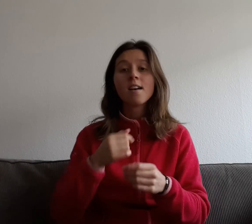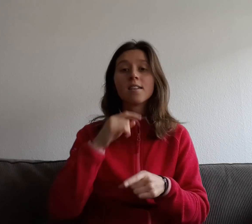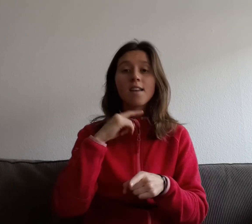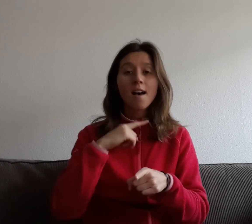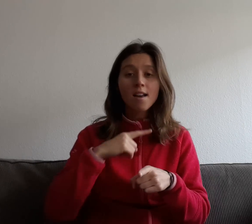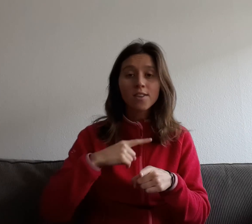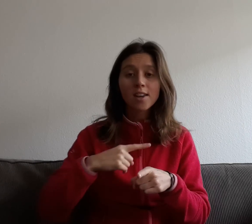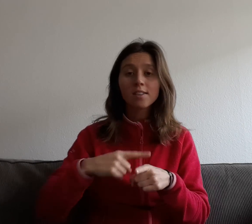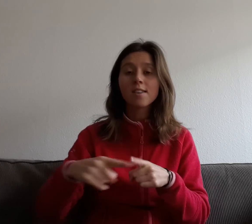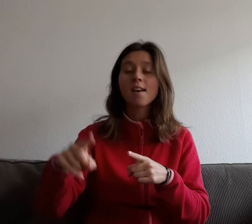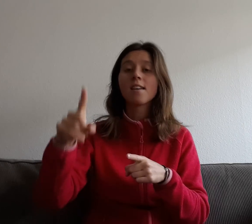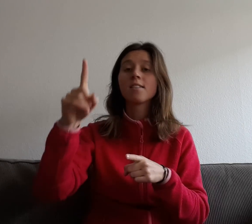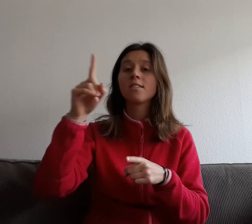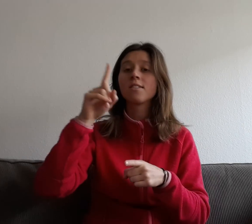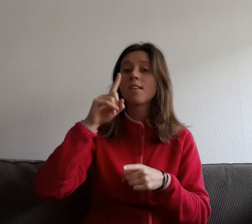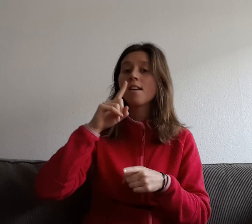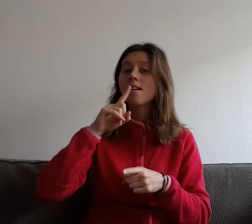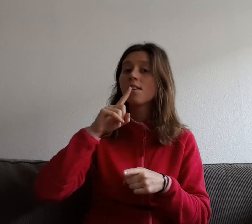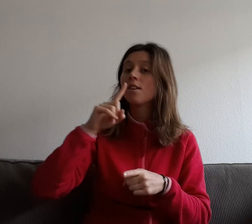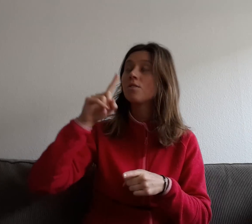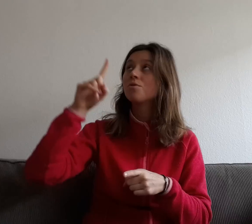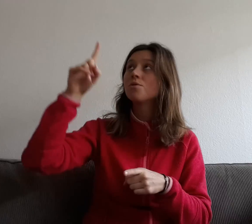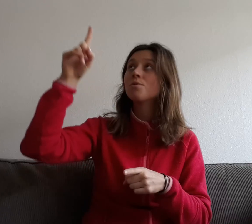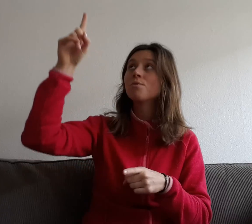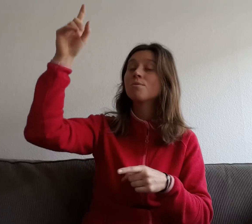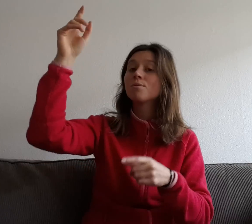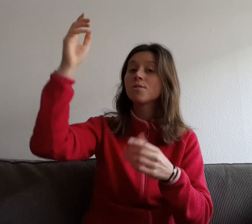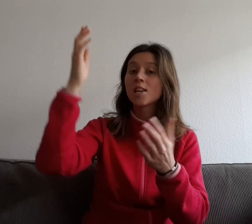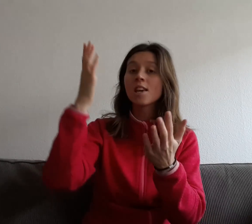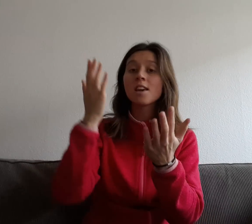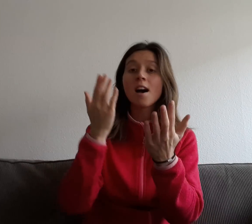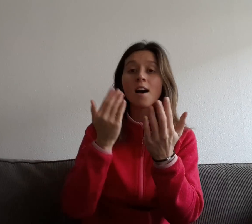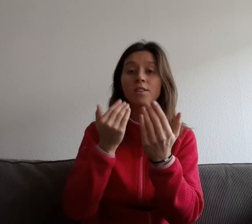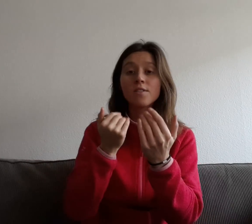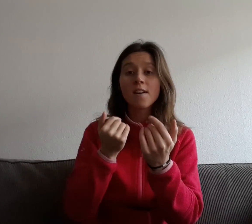när vi tänder ett ljus i advent.